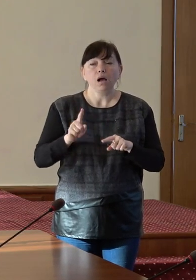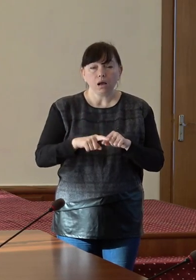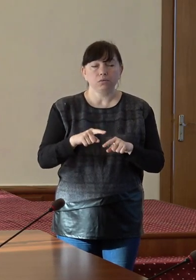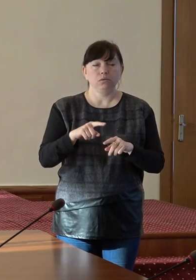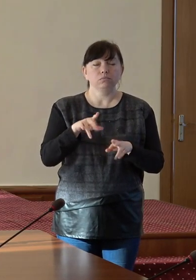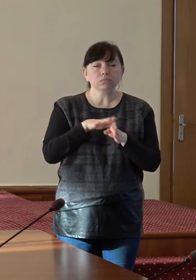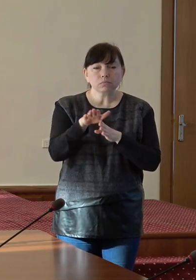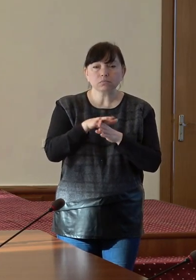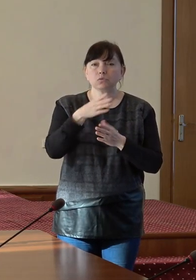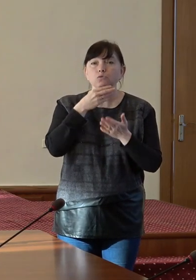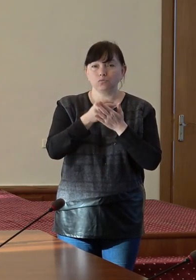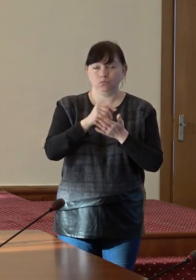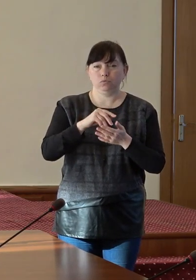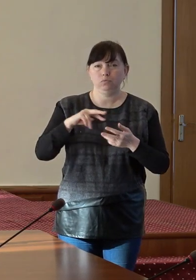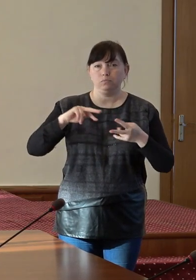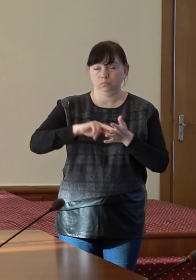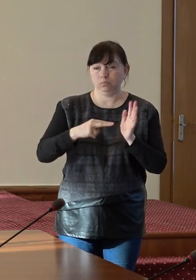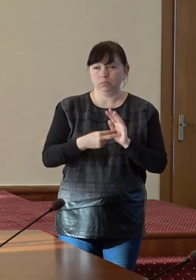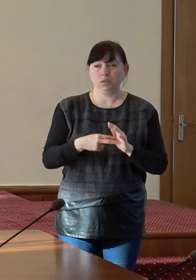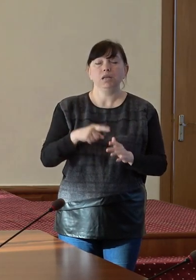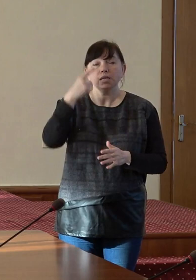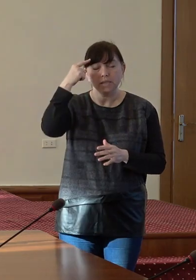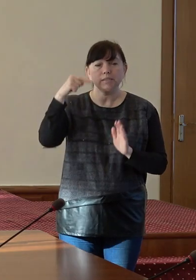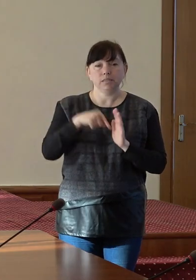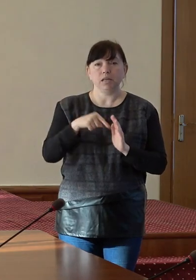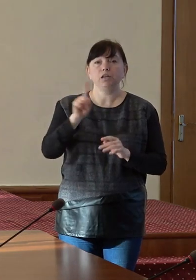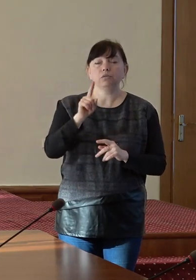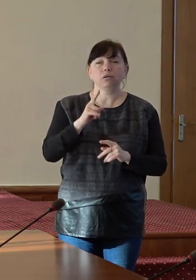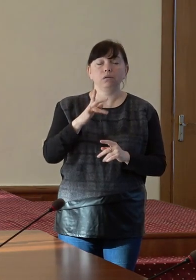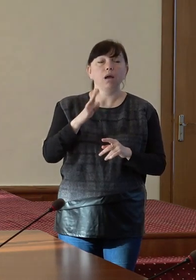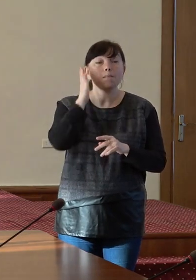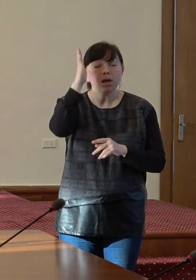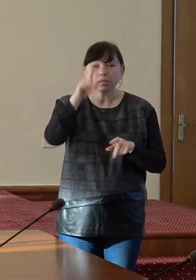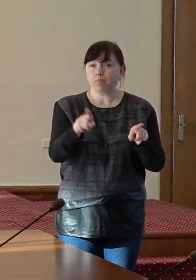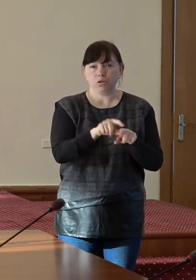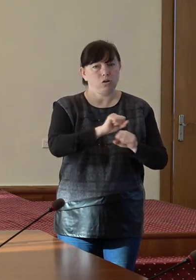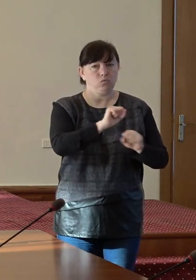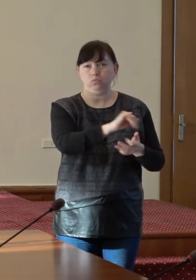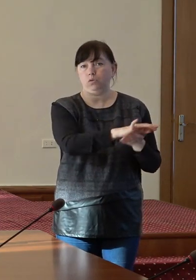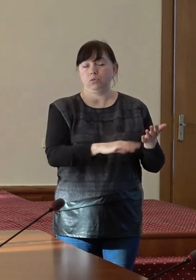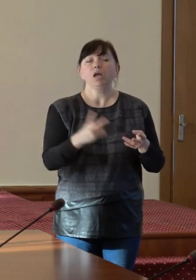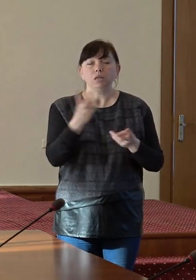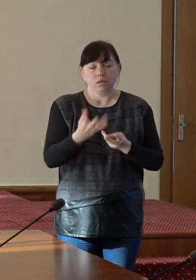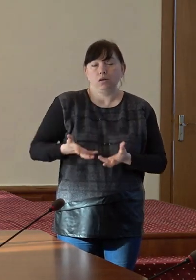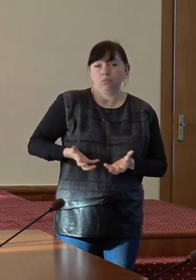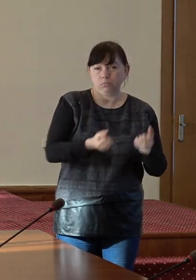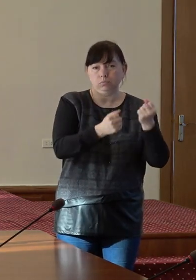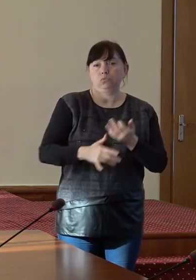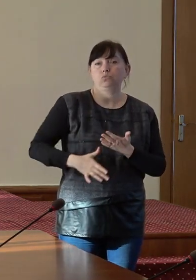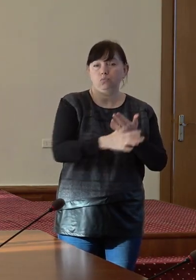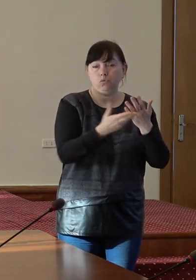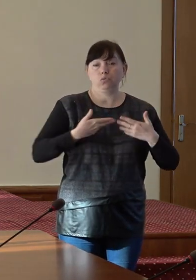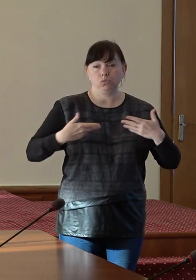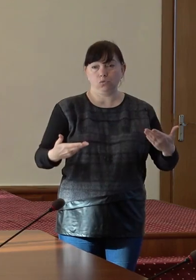onestitate și să înțelegem că mai departe munca lor nu poate continuă așa ei au nevoie de suportul nostru pentru că dacă